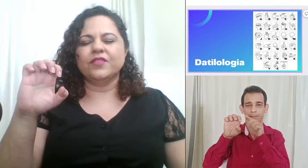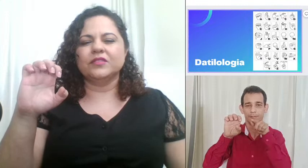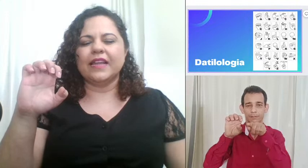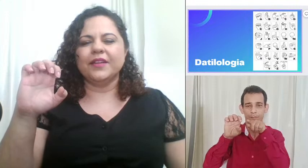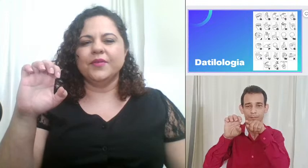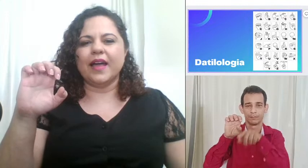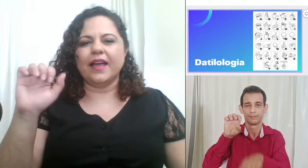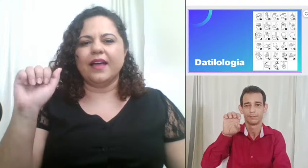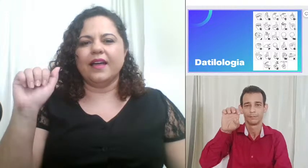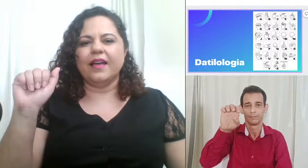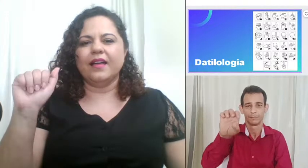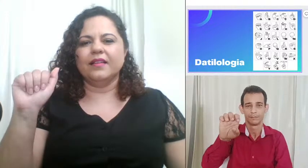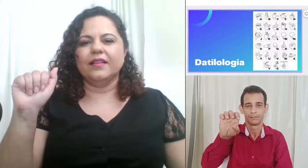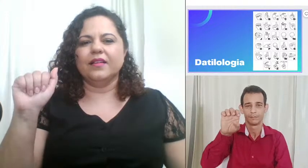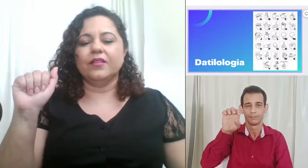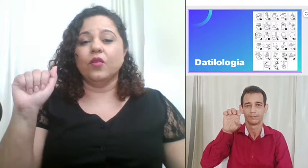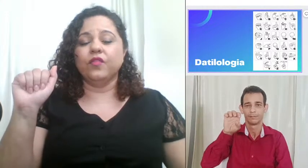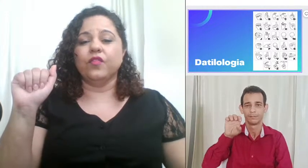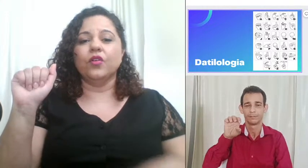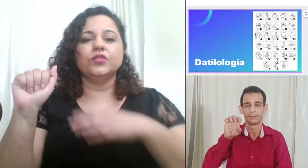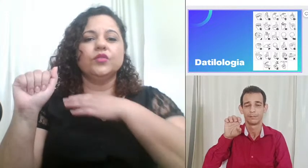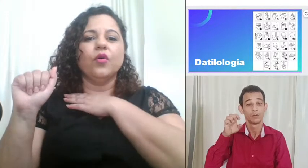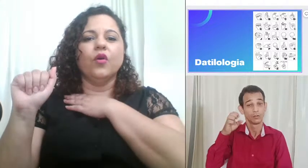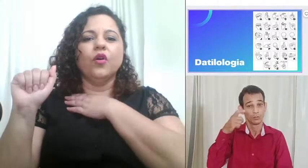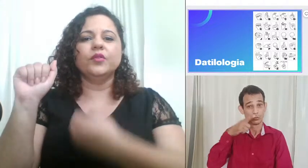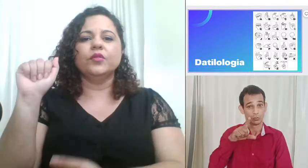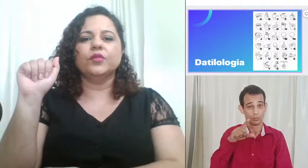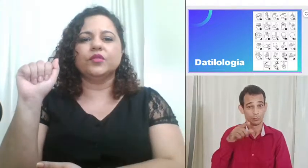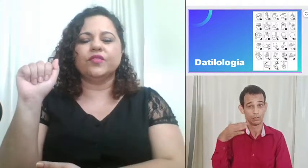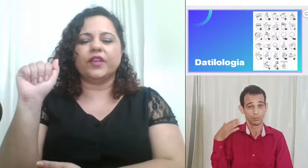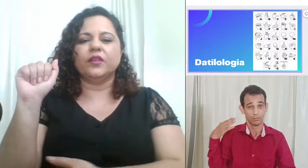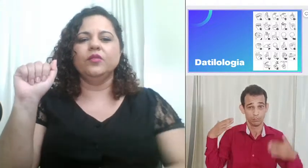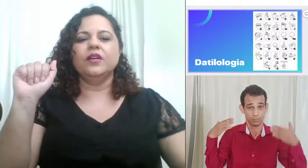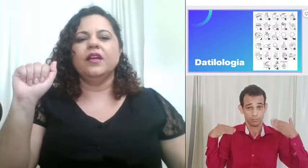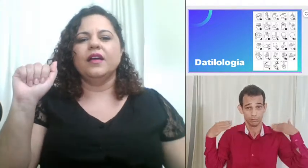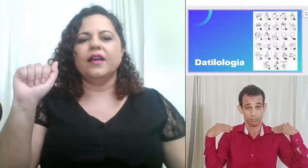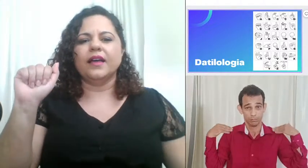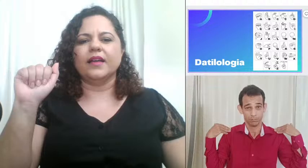voltar lá no A conforto ombro cotovelo A